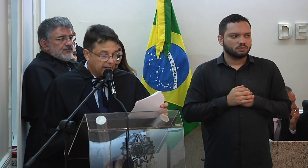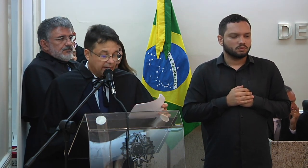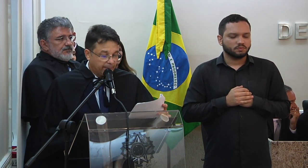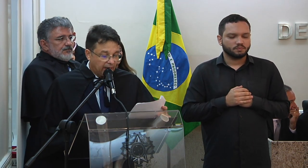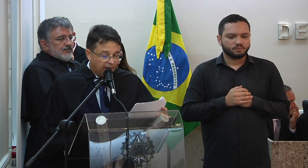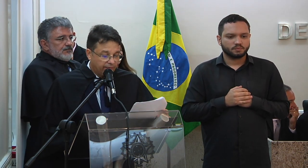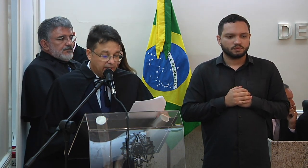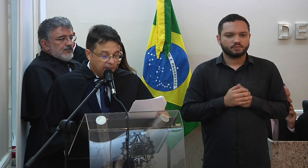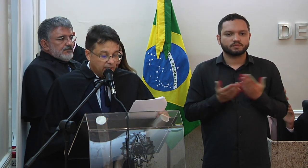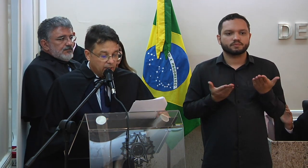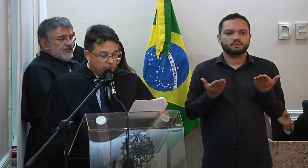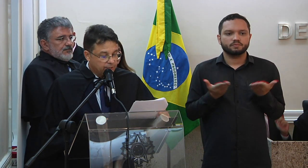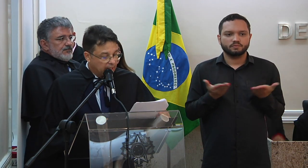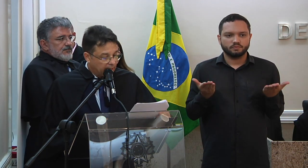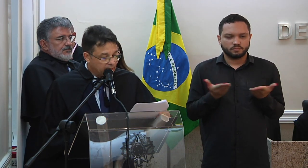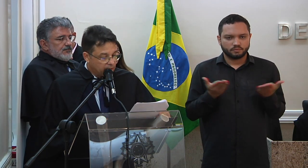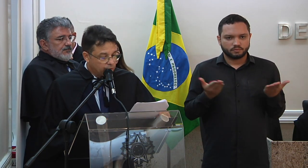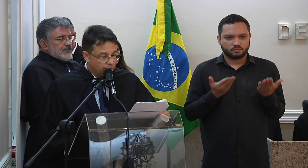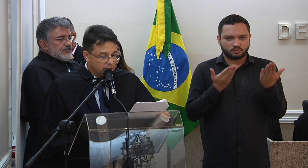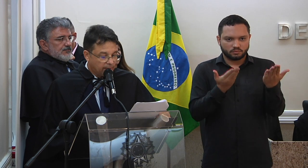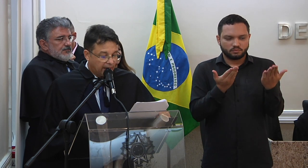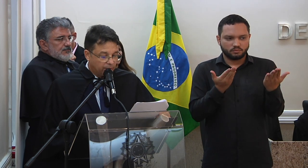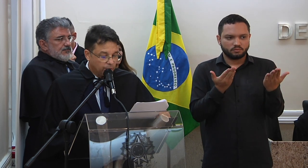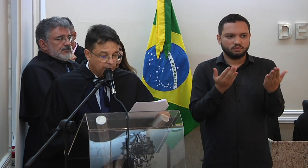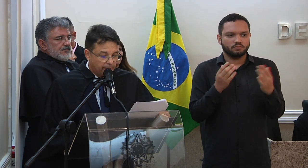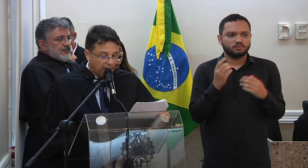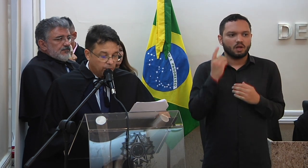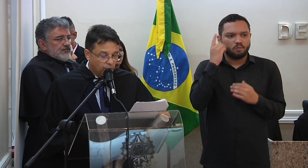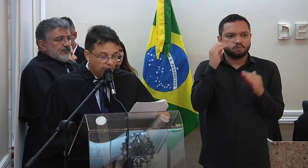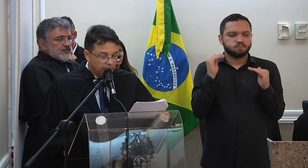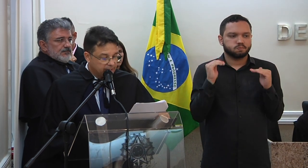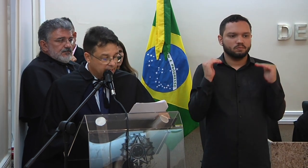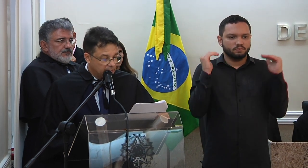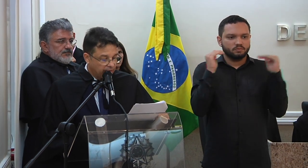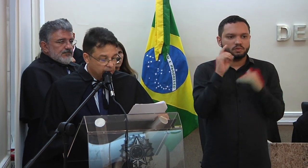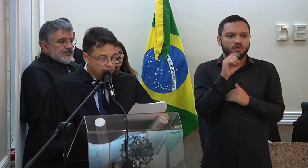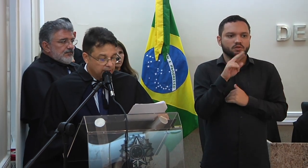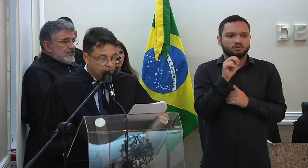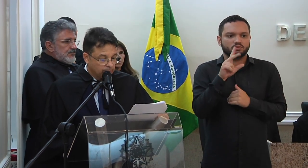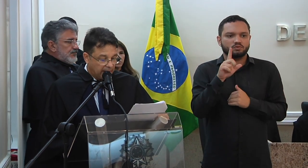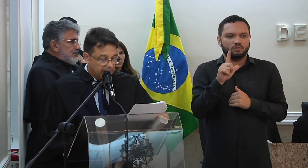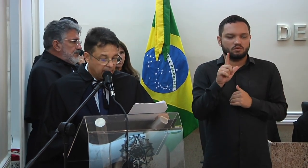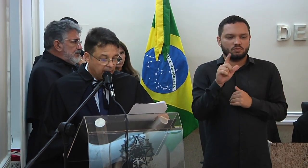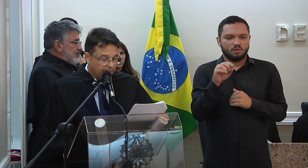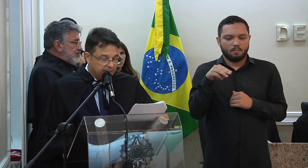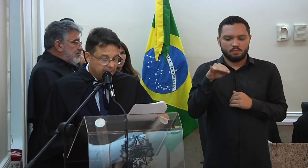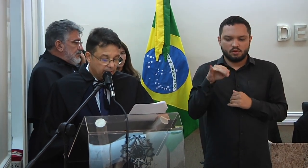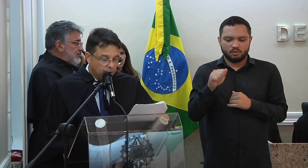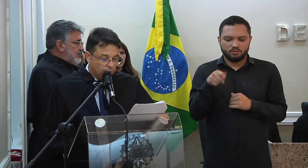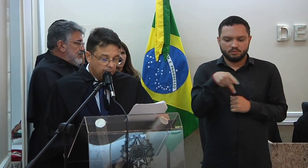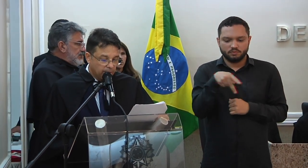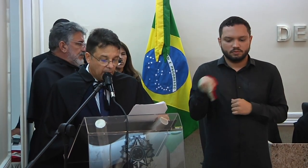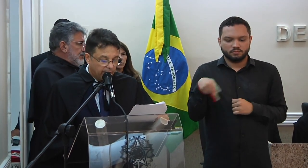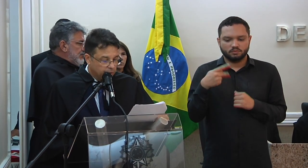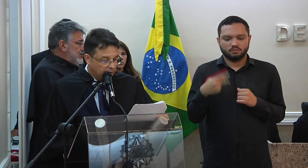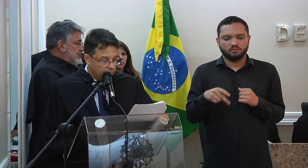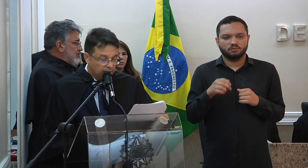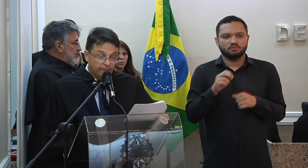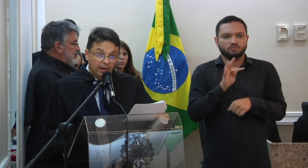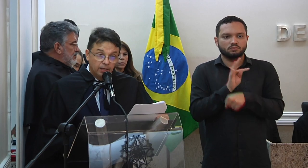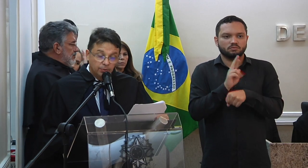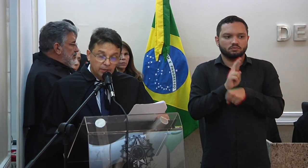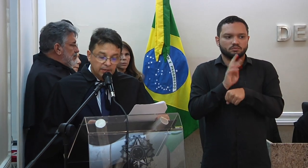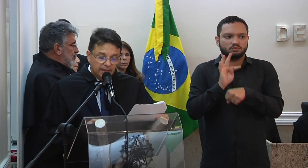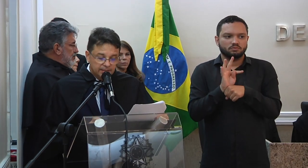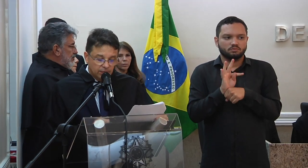usará da palavra sua excelência o senhor desembargador do trabalho do Val César de Vasconcelos Maia presidente do Tribunal Regional